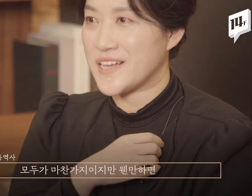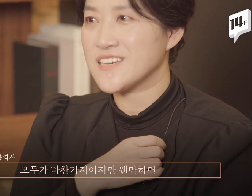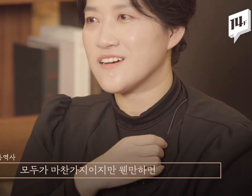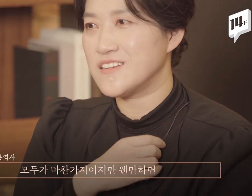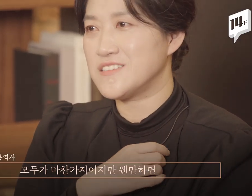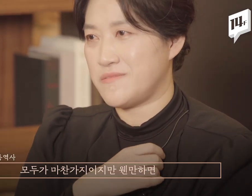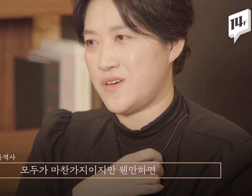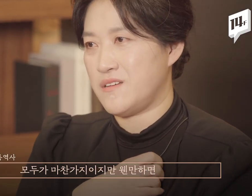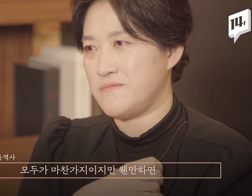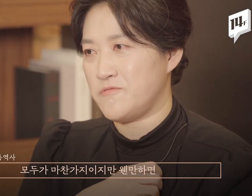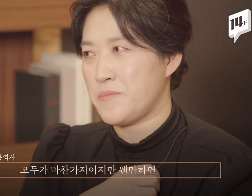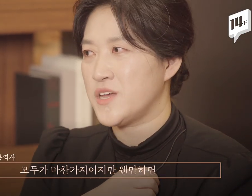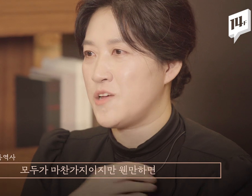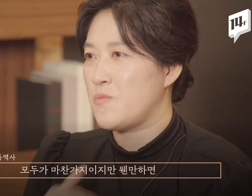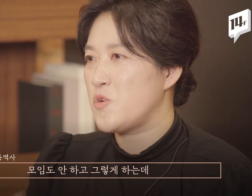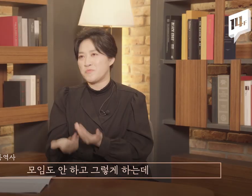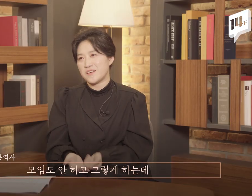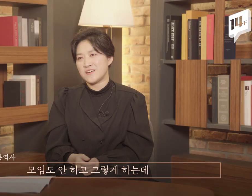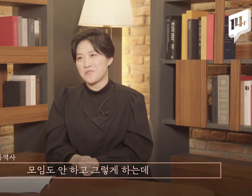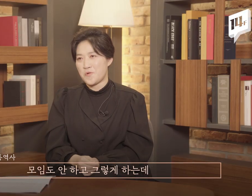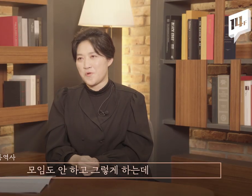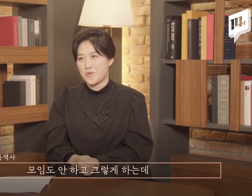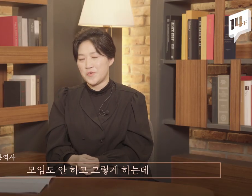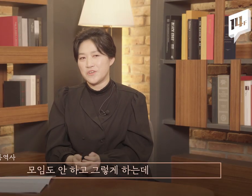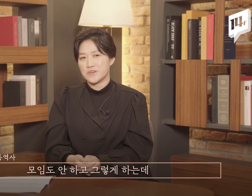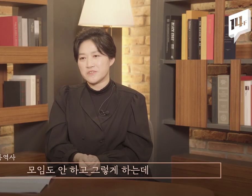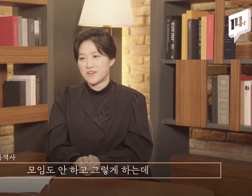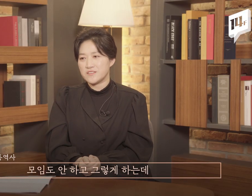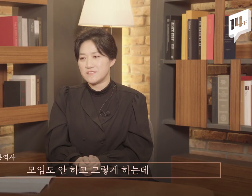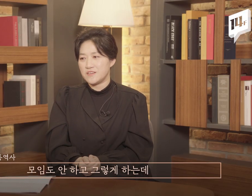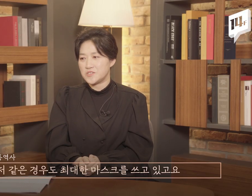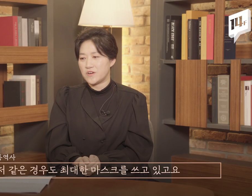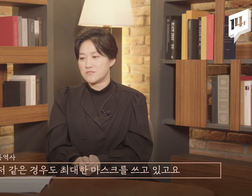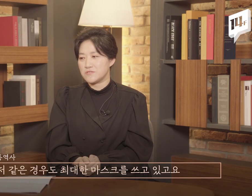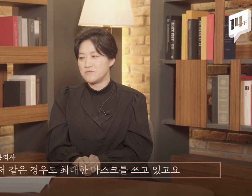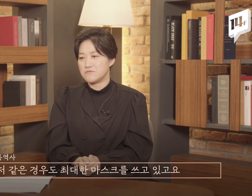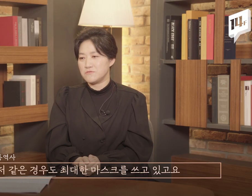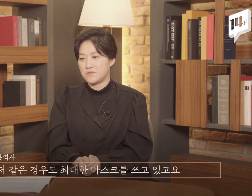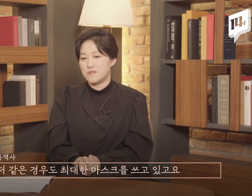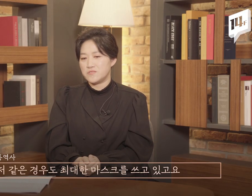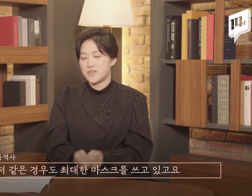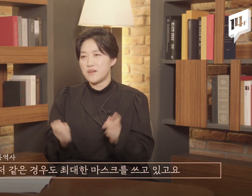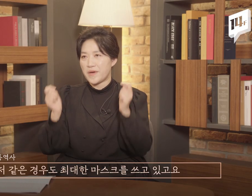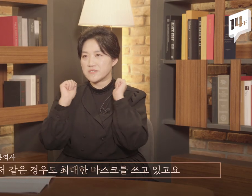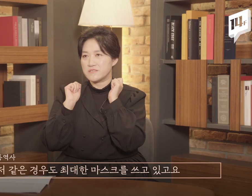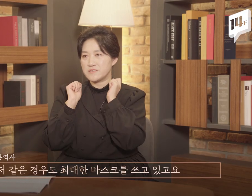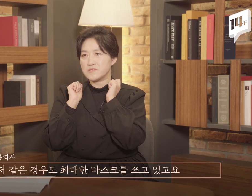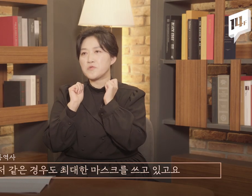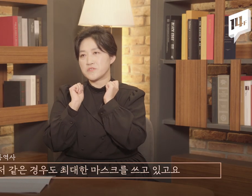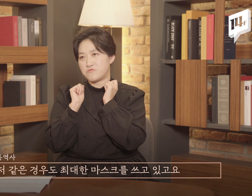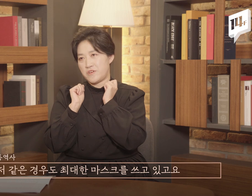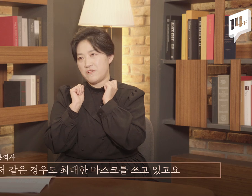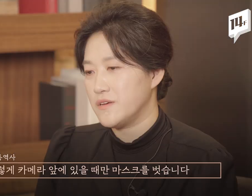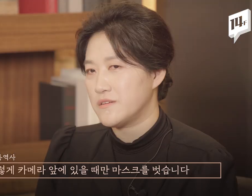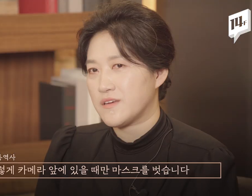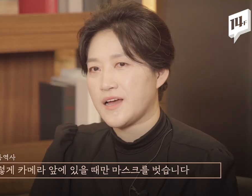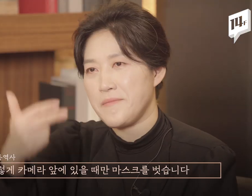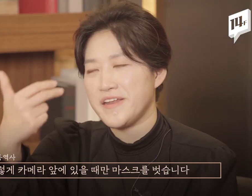마찬가지지만 웬만하면 모임도 안 하고 그렇게 하는데 저 같은 경우도 최대한 마스크를 쓰고 있고요. 이렇게 카메라